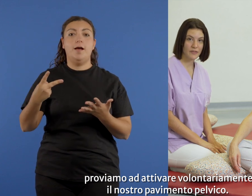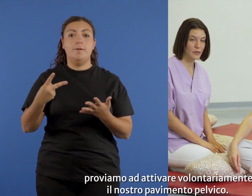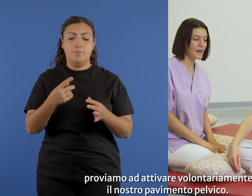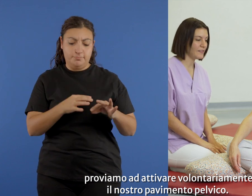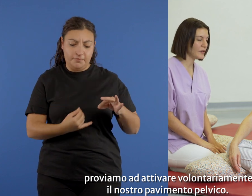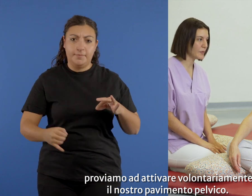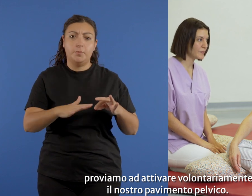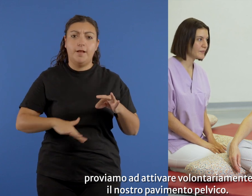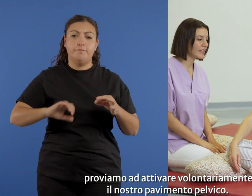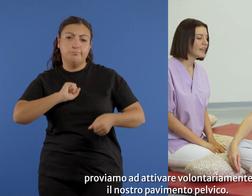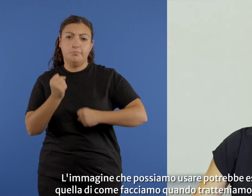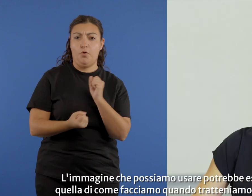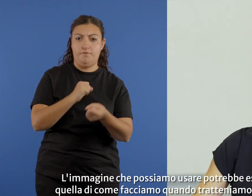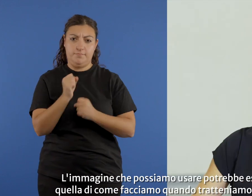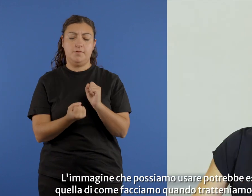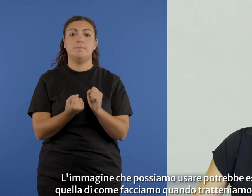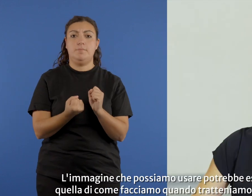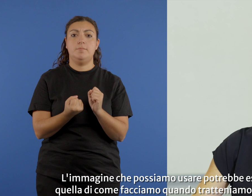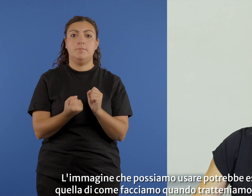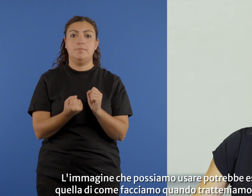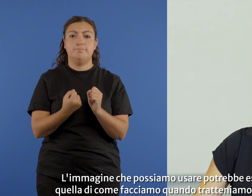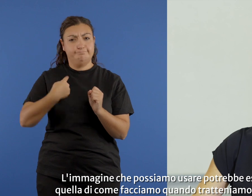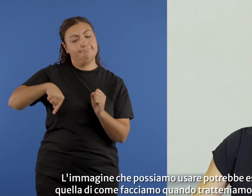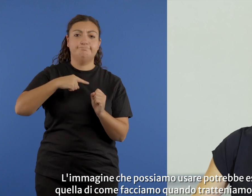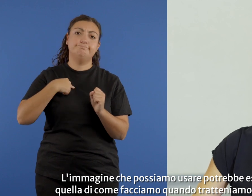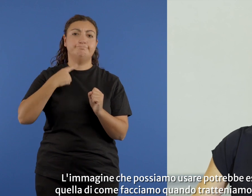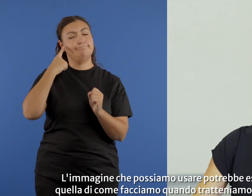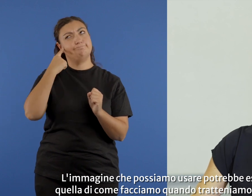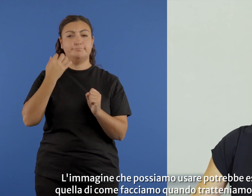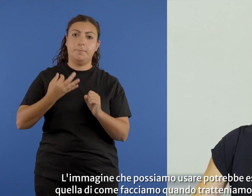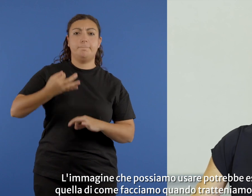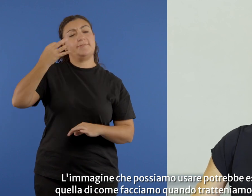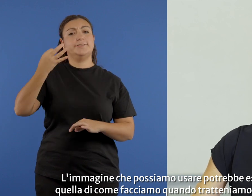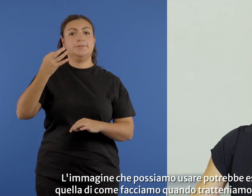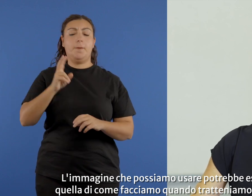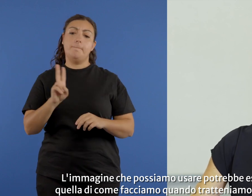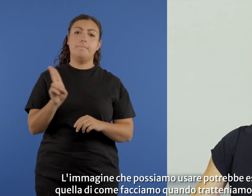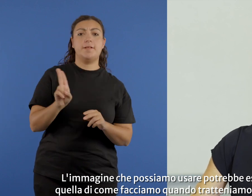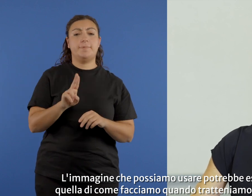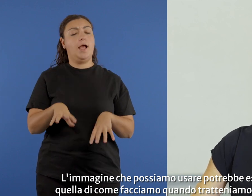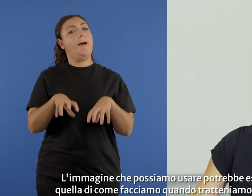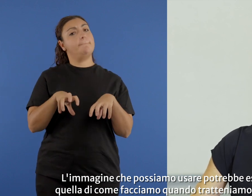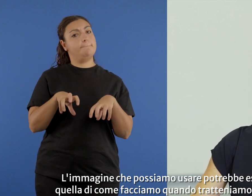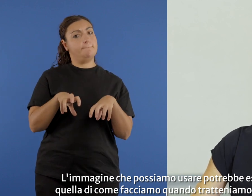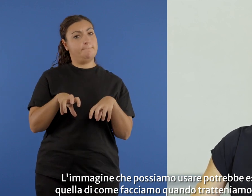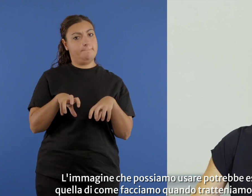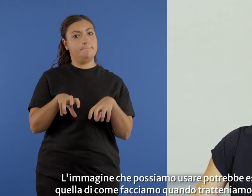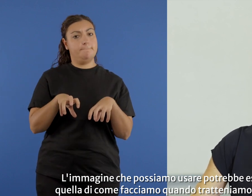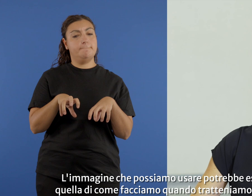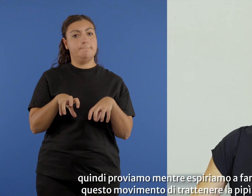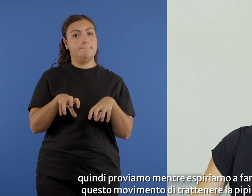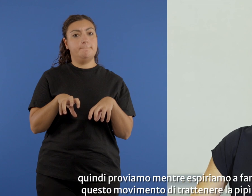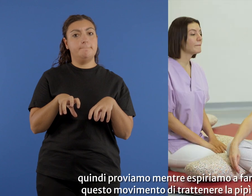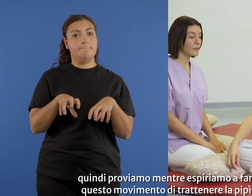nostro pavimento pelvico. L'immagine che possiamo usare potrebbe essere quella di come facciamo quando tratteniamo la